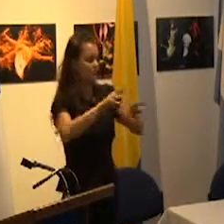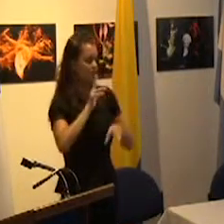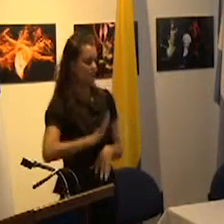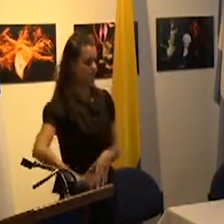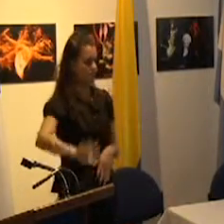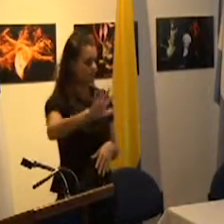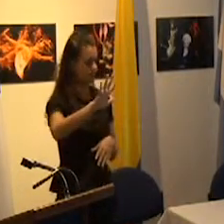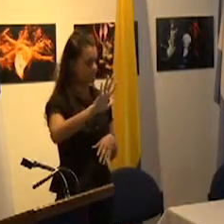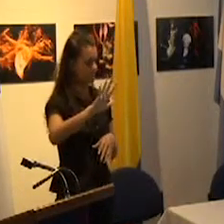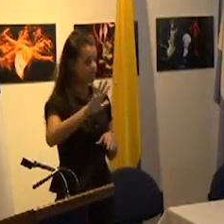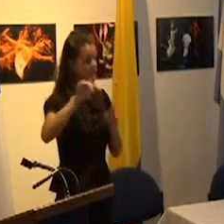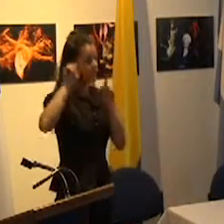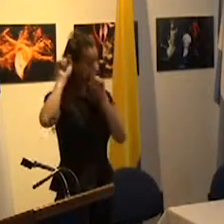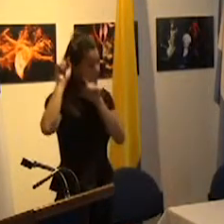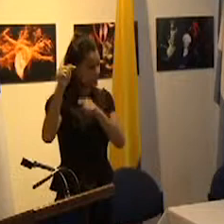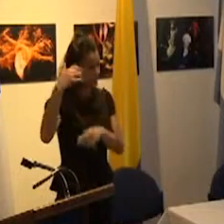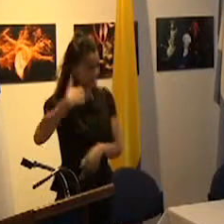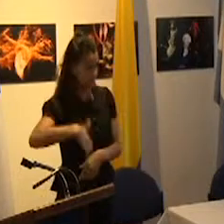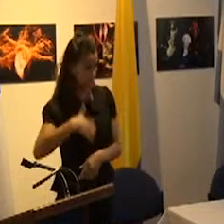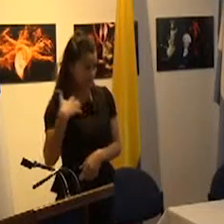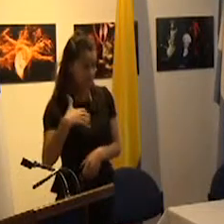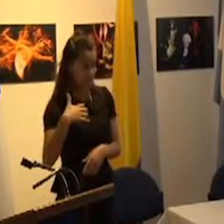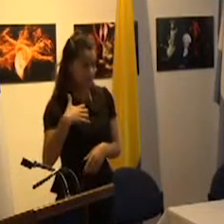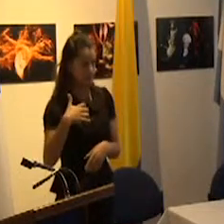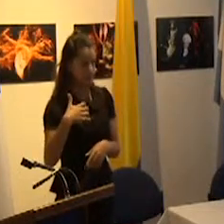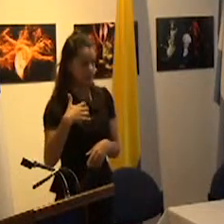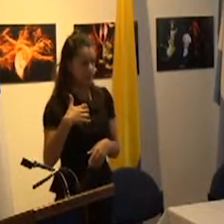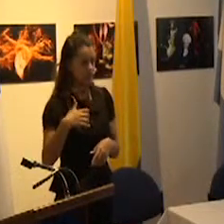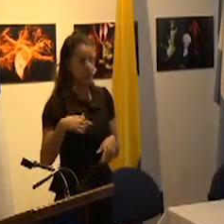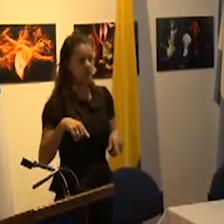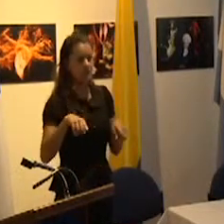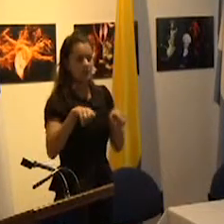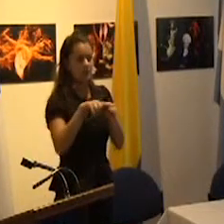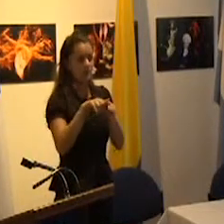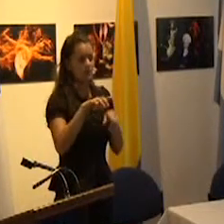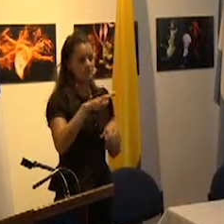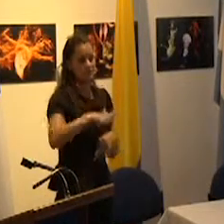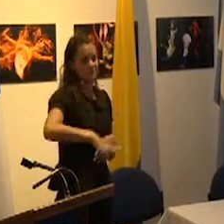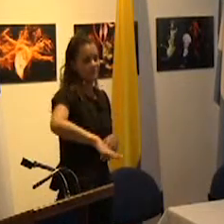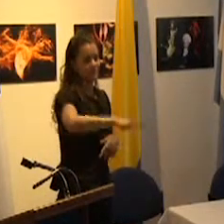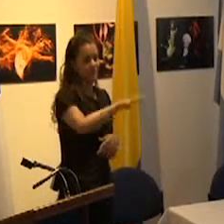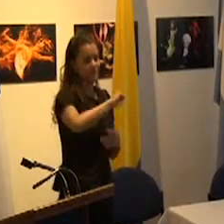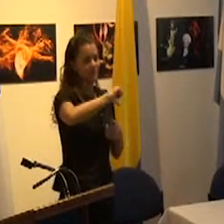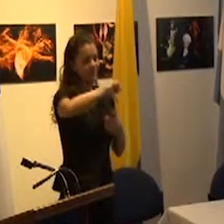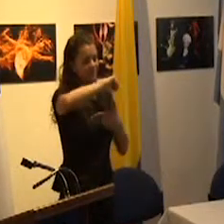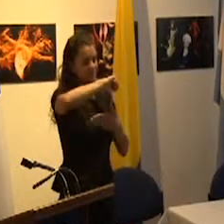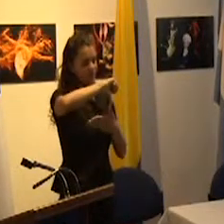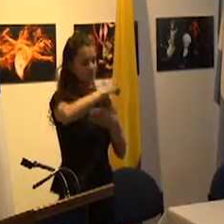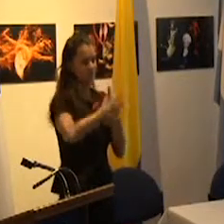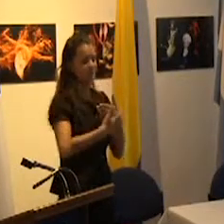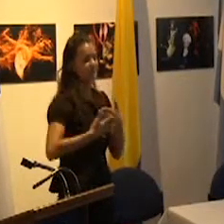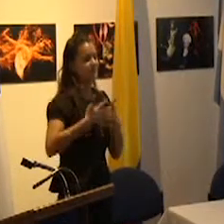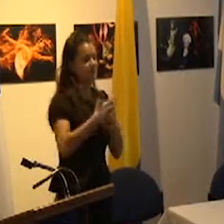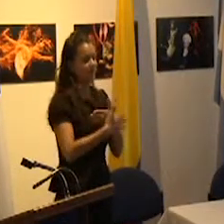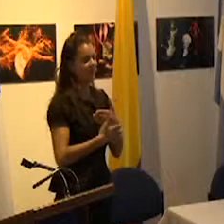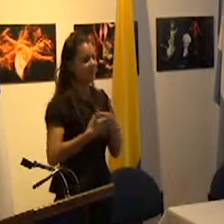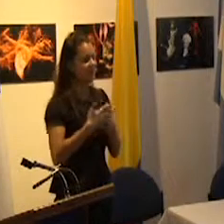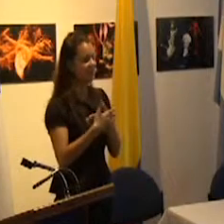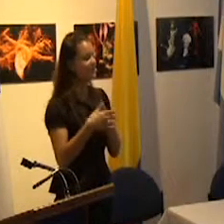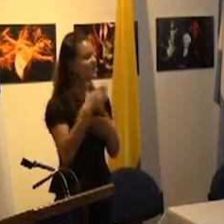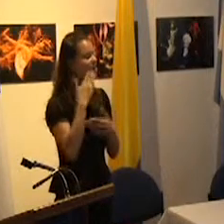en Argentina como ocurrió en el resto del CONOSUR es durante la dictadura de